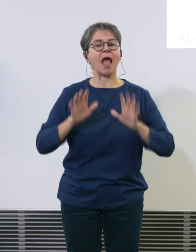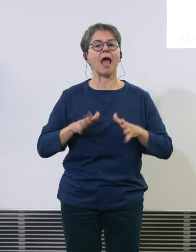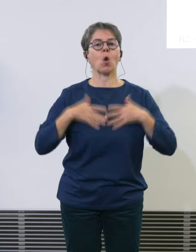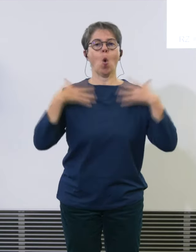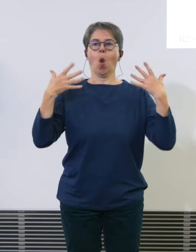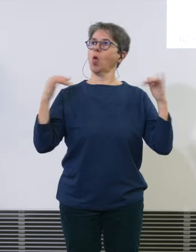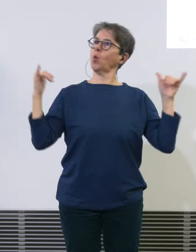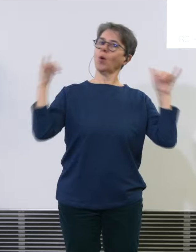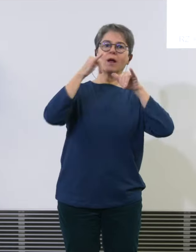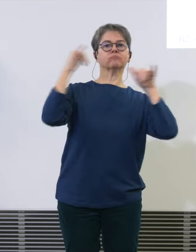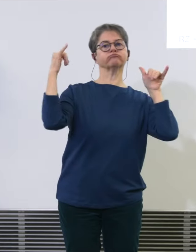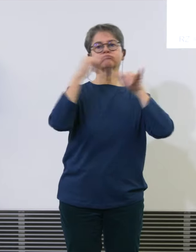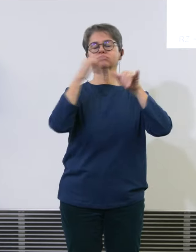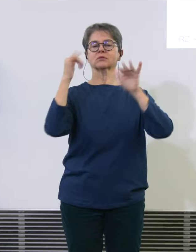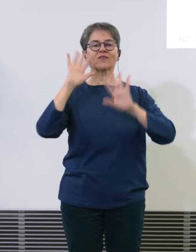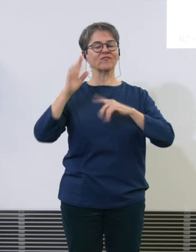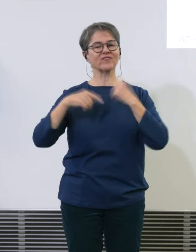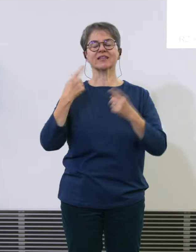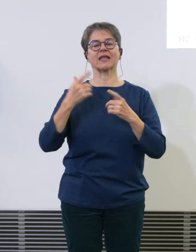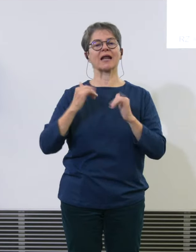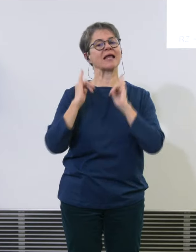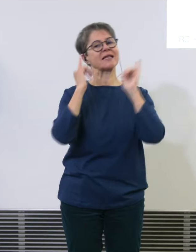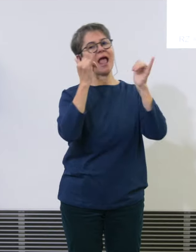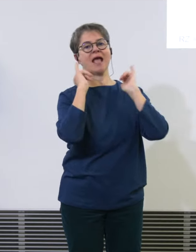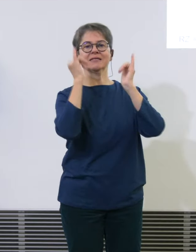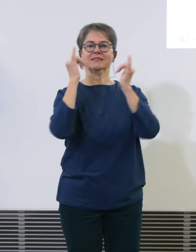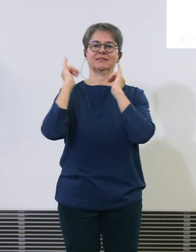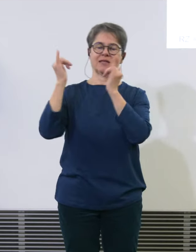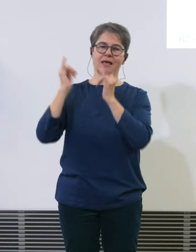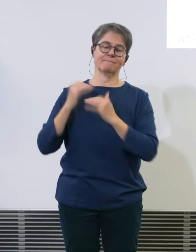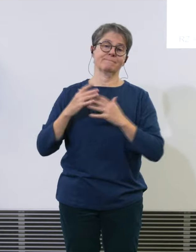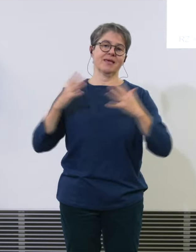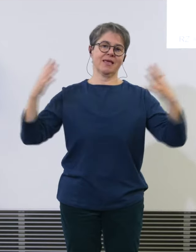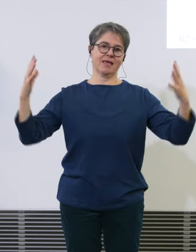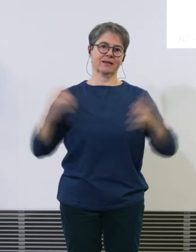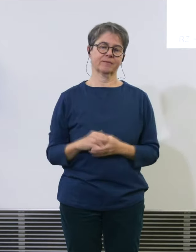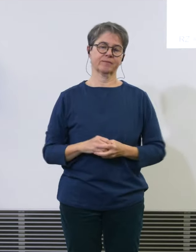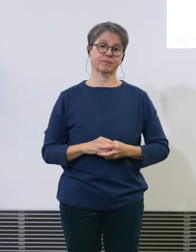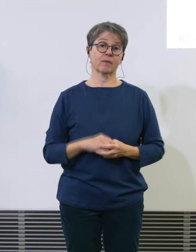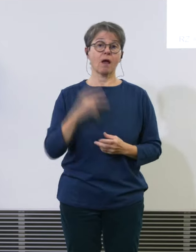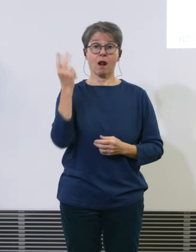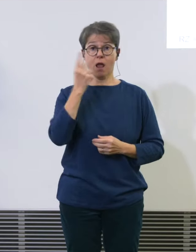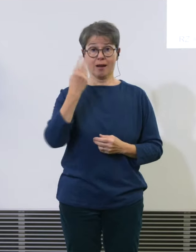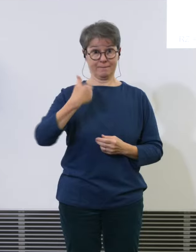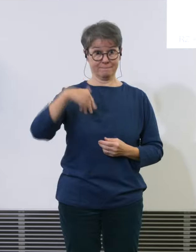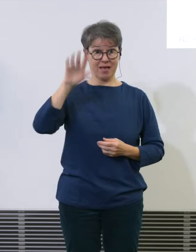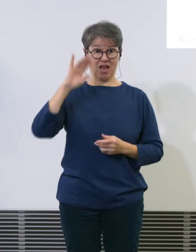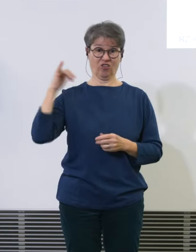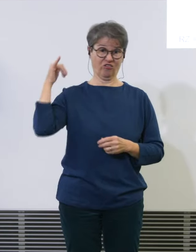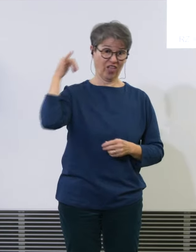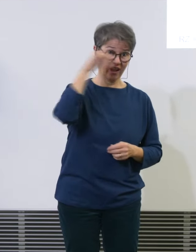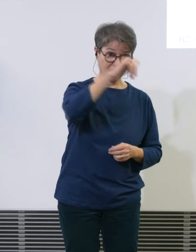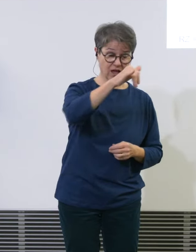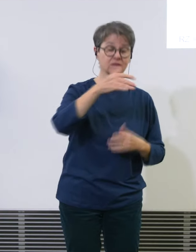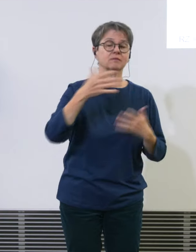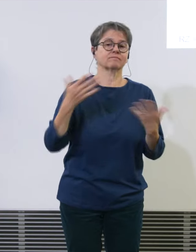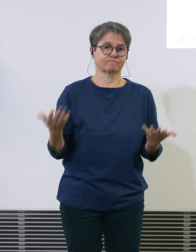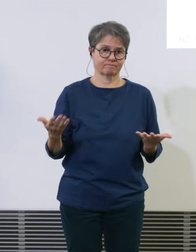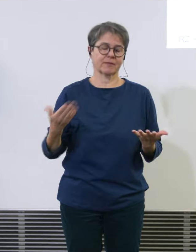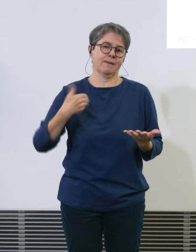Flugverkehr und der Aufnahme der Reisentätigkeit. Weil es ist klar, wenn mehr geflogen wird, dann gibt es auch tendenziell